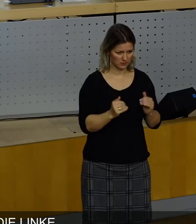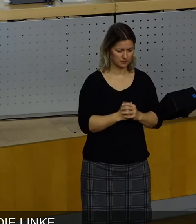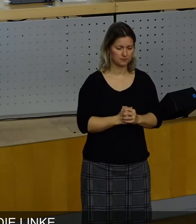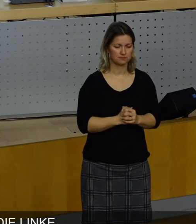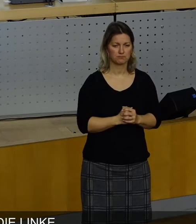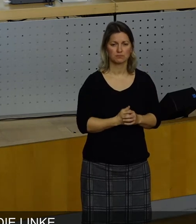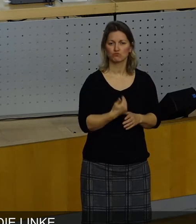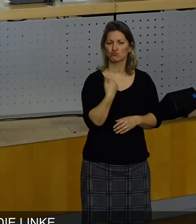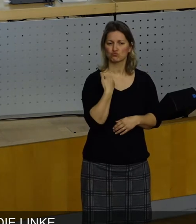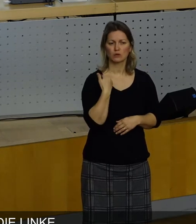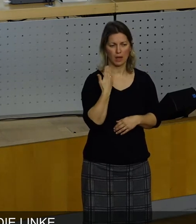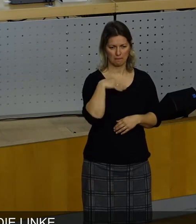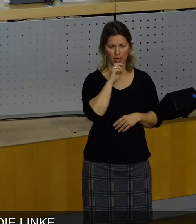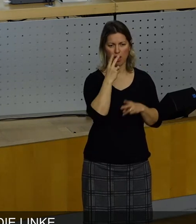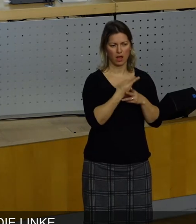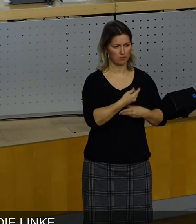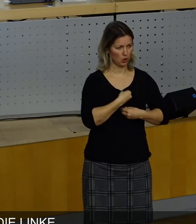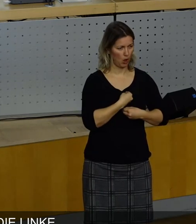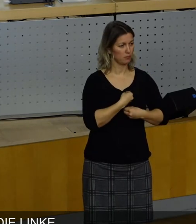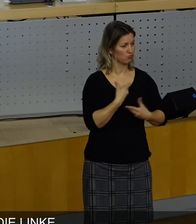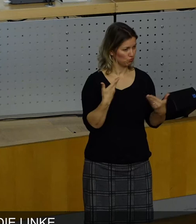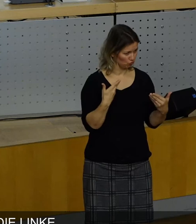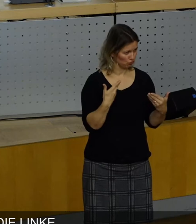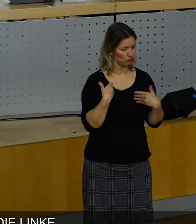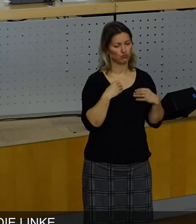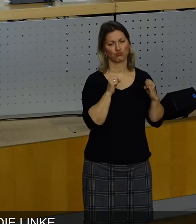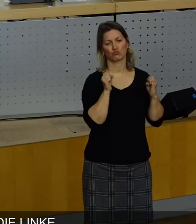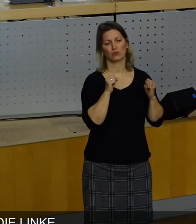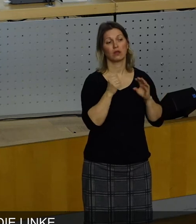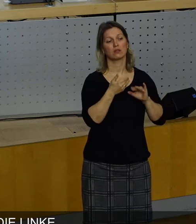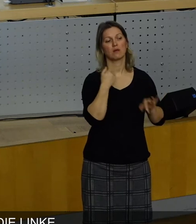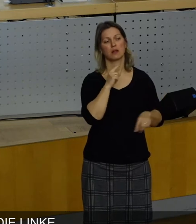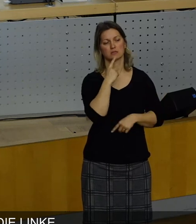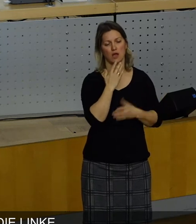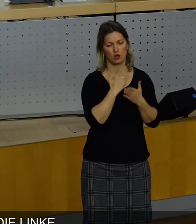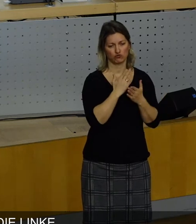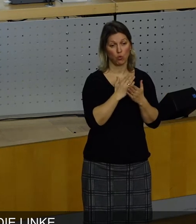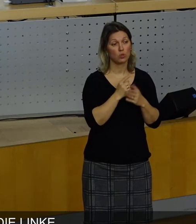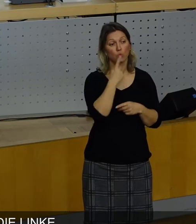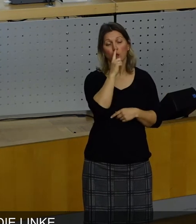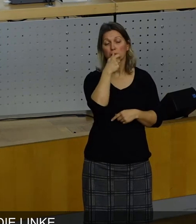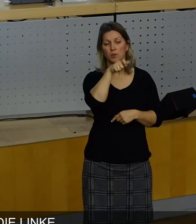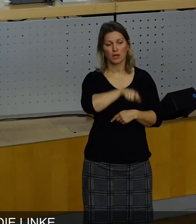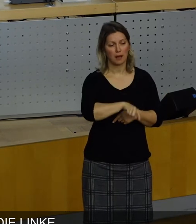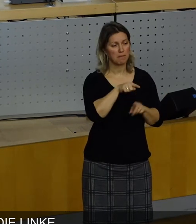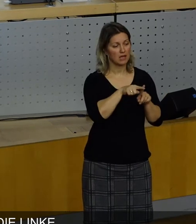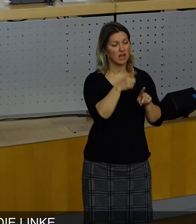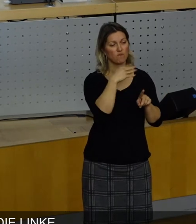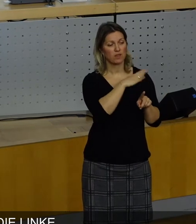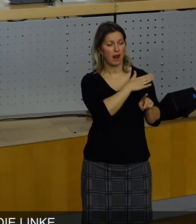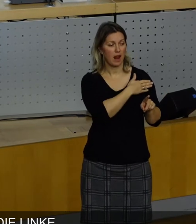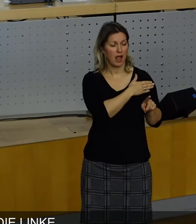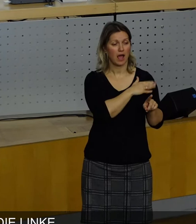eine solide Mehrheit, und wir haben damals schon gesagt, wir werden nicht nur Bürgermeister von Linken,